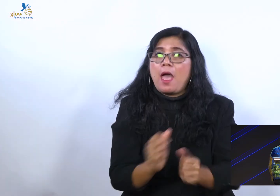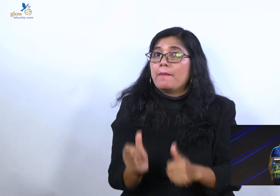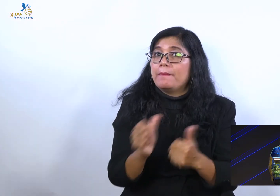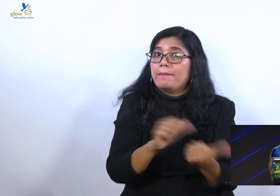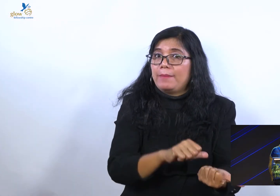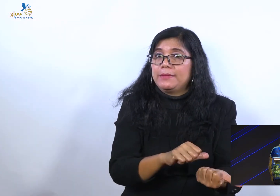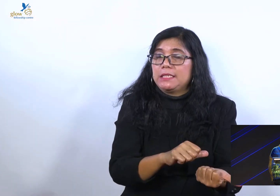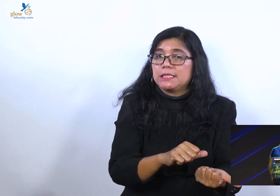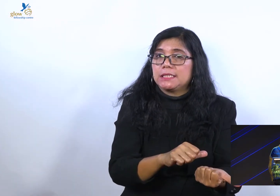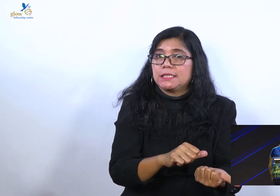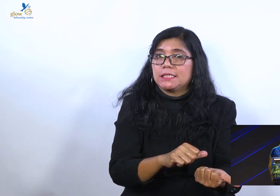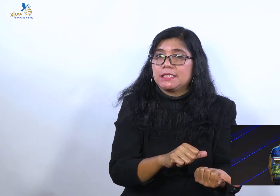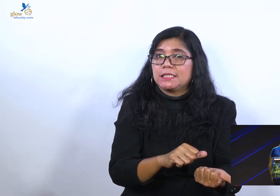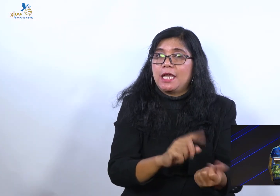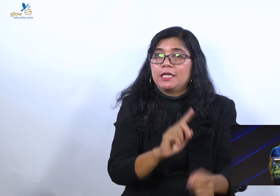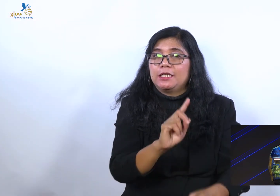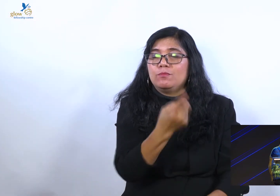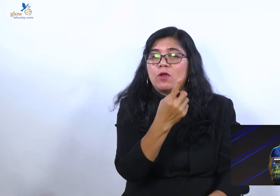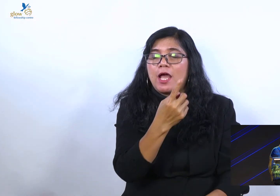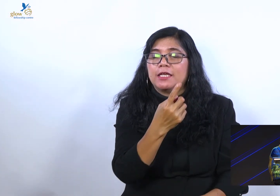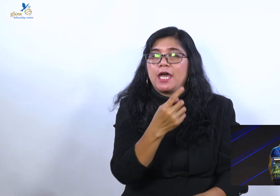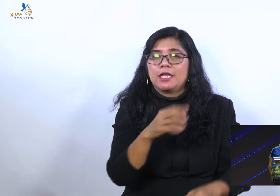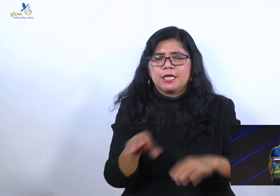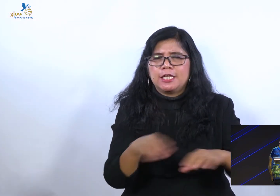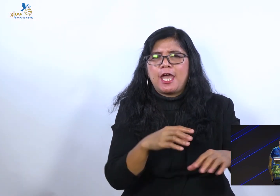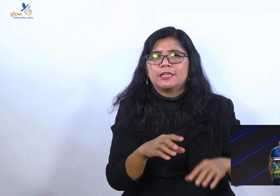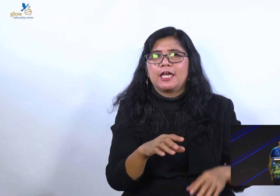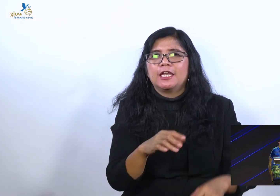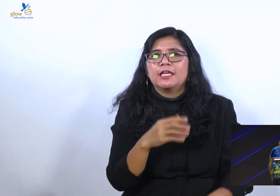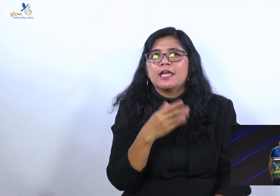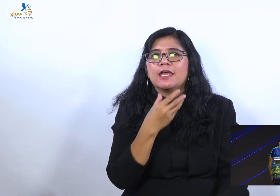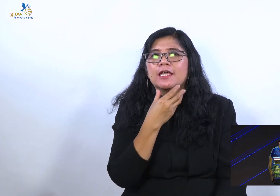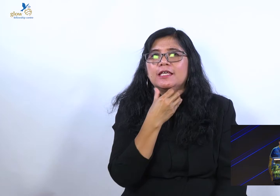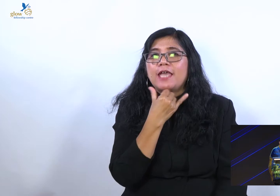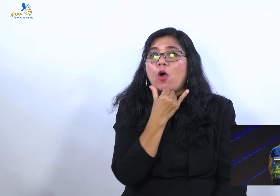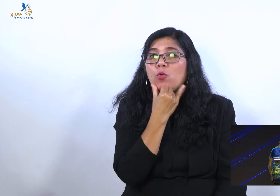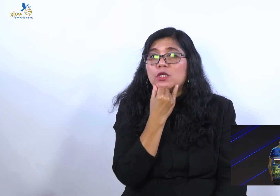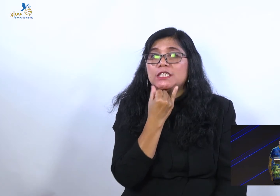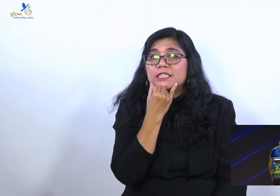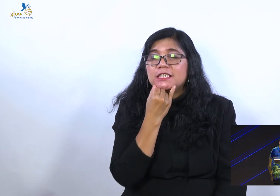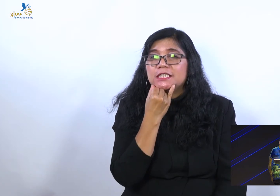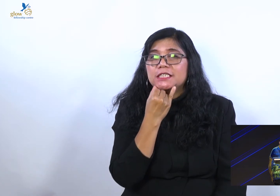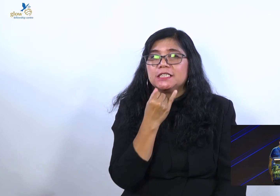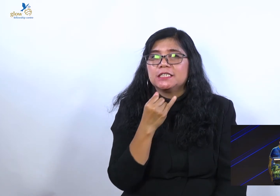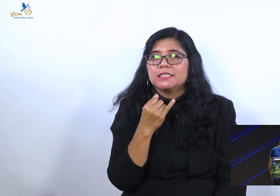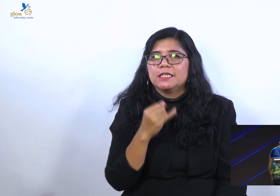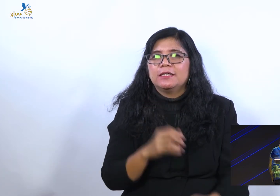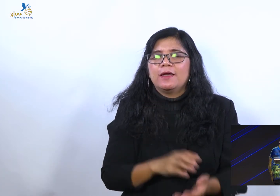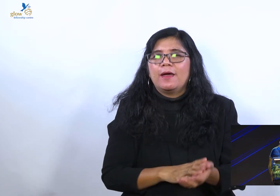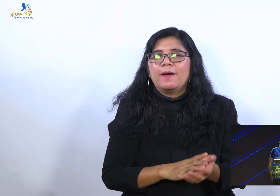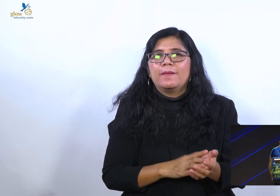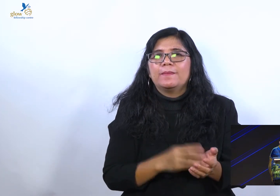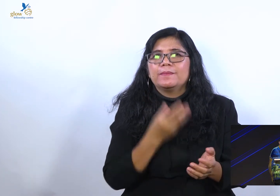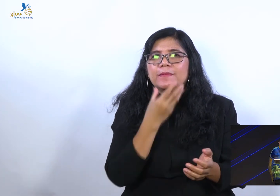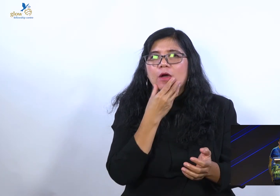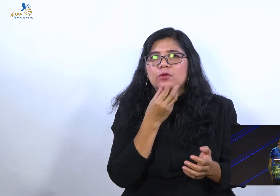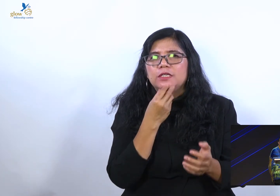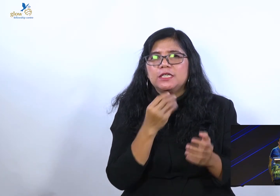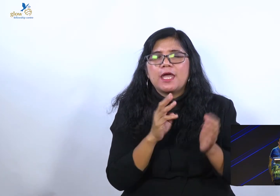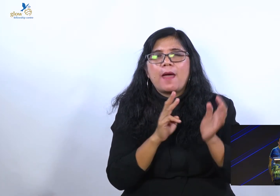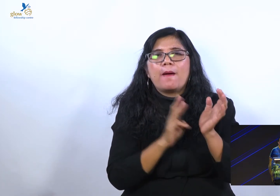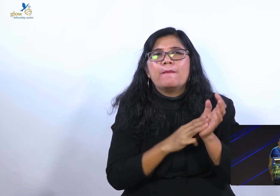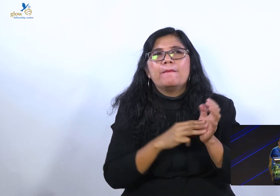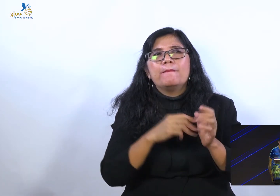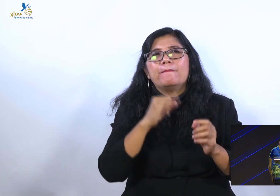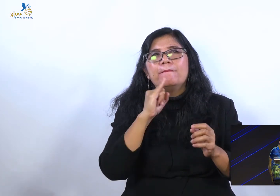Baptis, dimulai dari kegiatan orang Yahudi namanya mikveh. Apa itu mikveh? Mikveh itu kolam pentahiran.